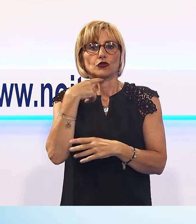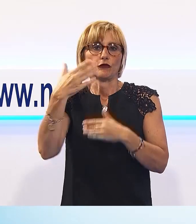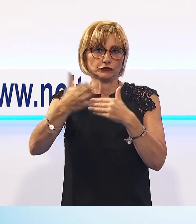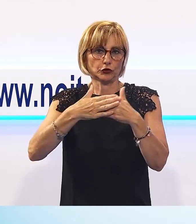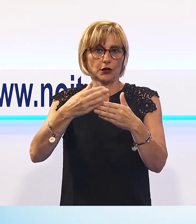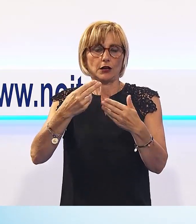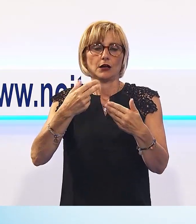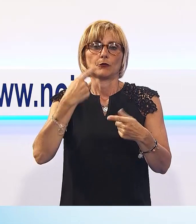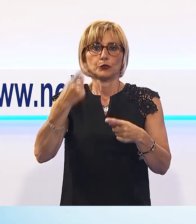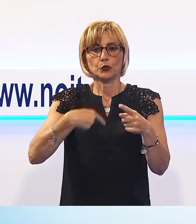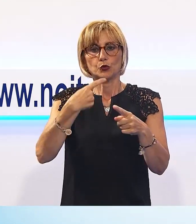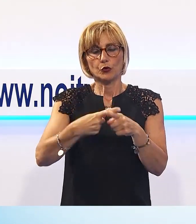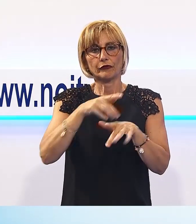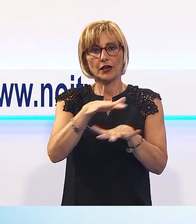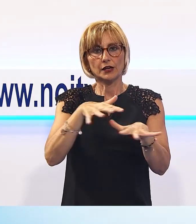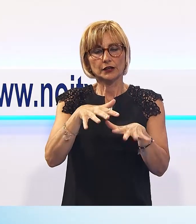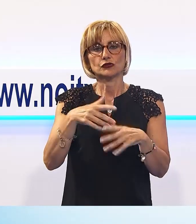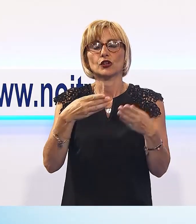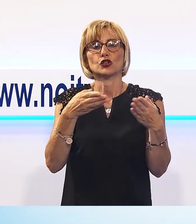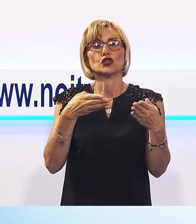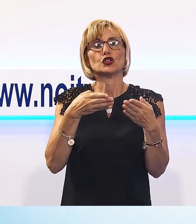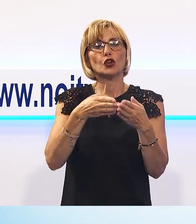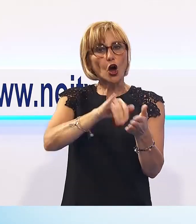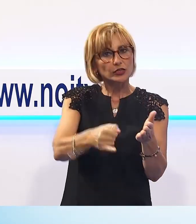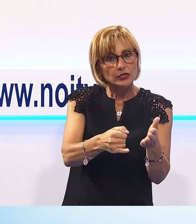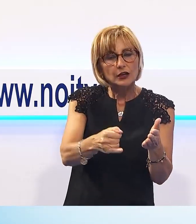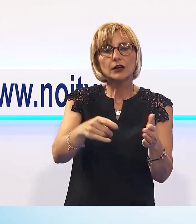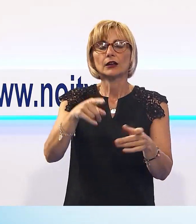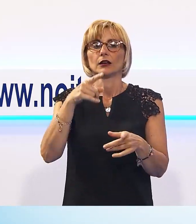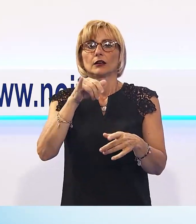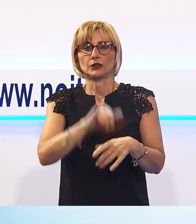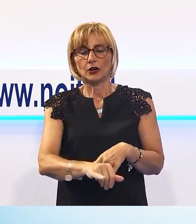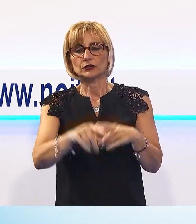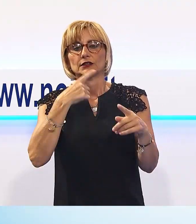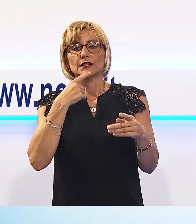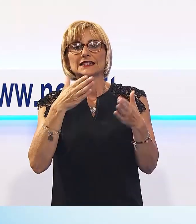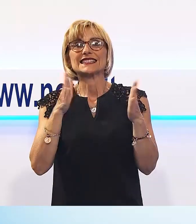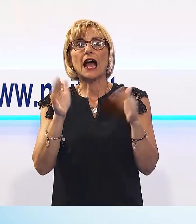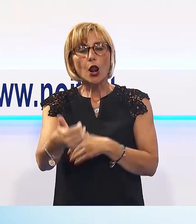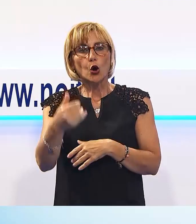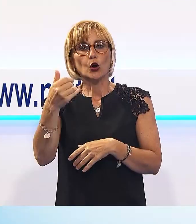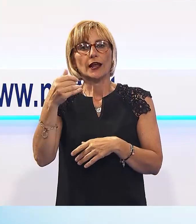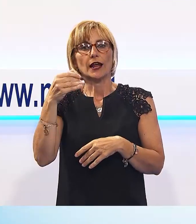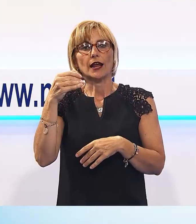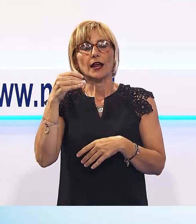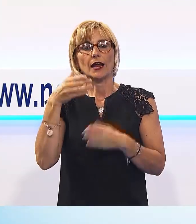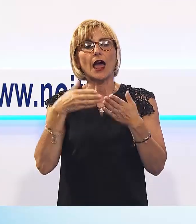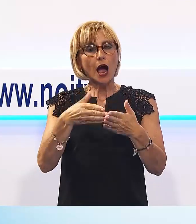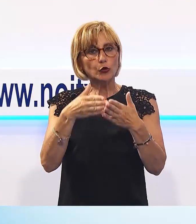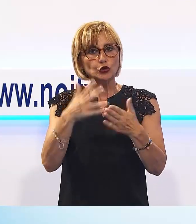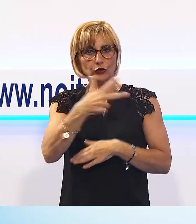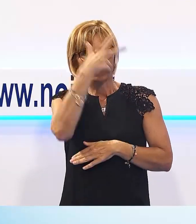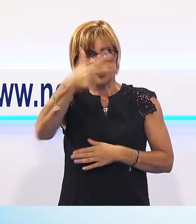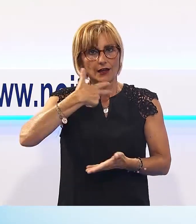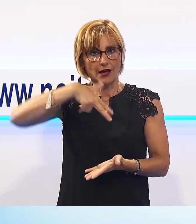Versilia Yotti Rendezvous. A settembre la firma per rinnovare altri tre anni del Salone Nautico, con un contributo annuale della Regione